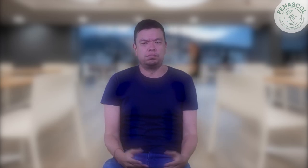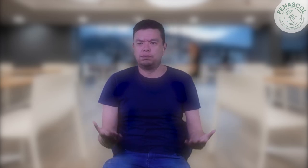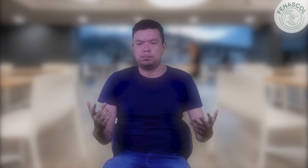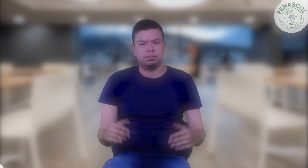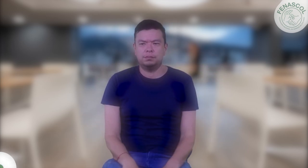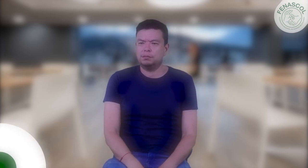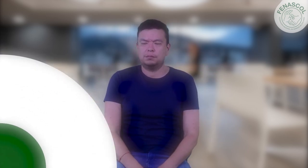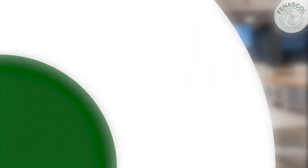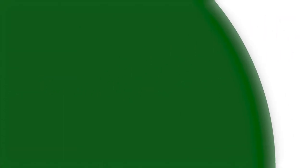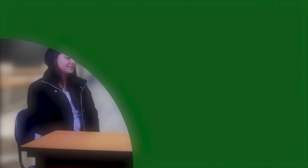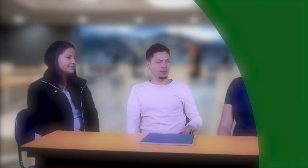comunicación.